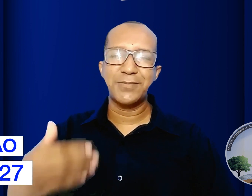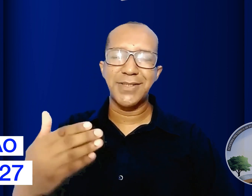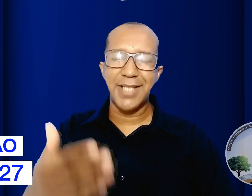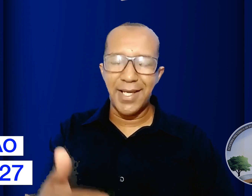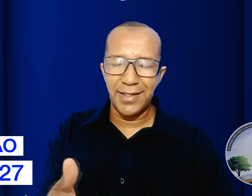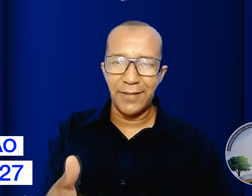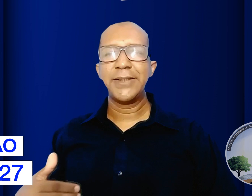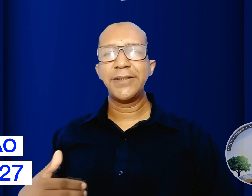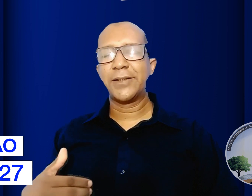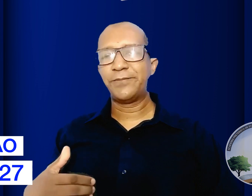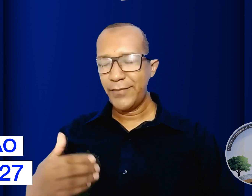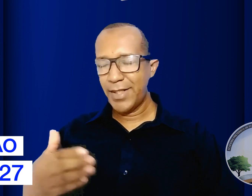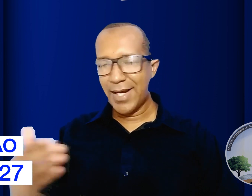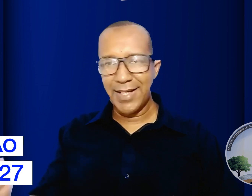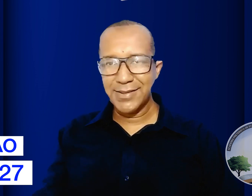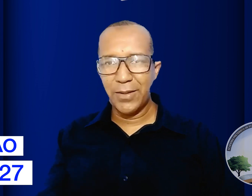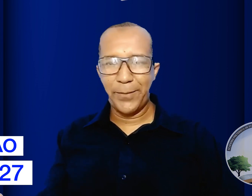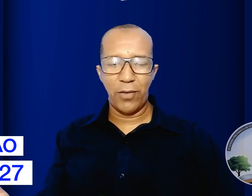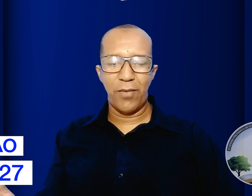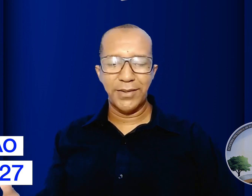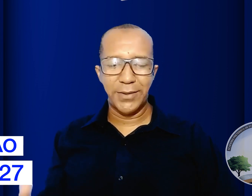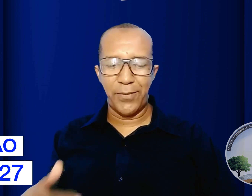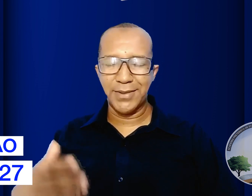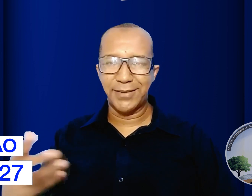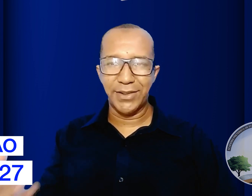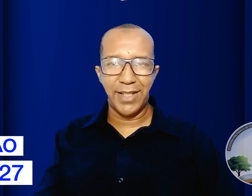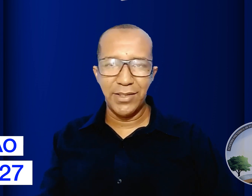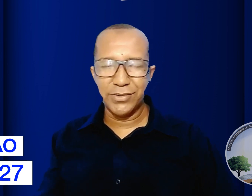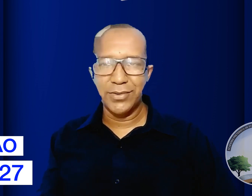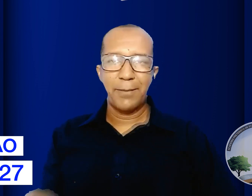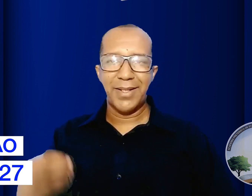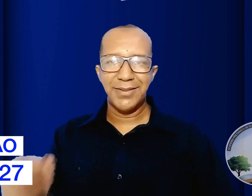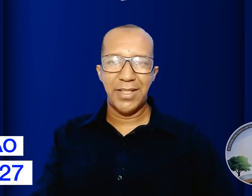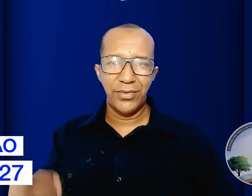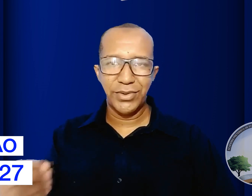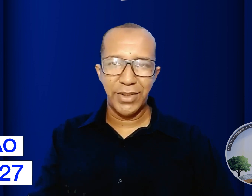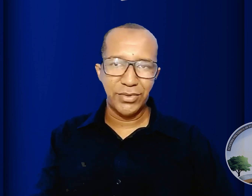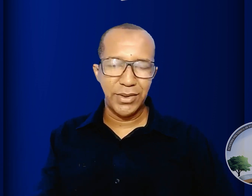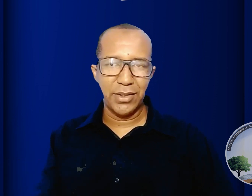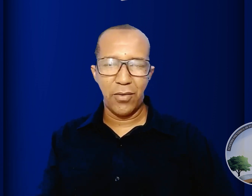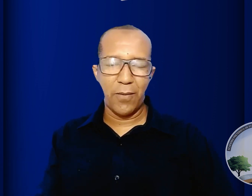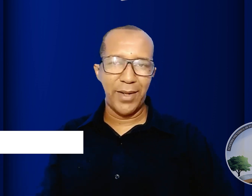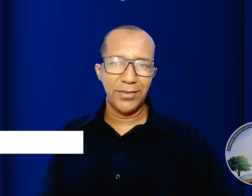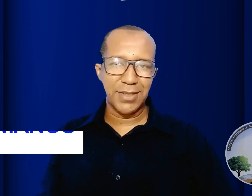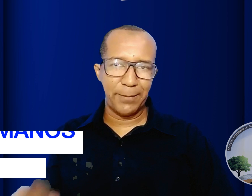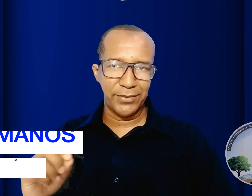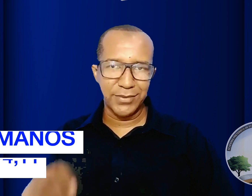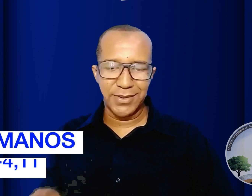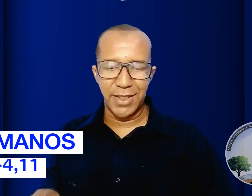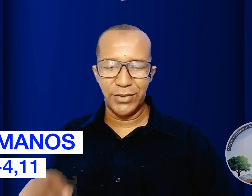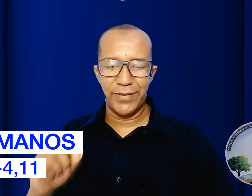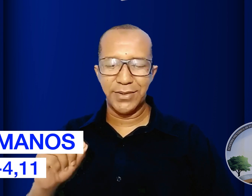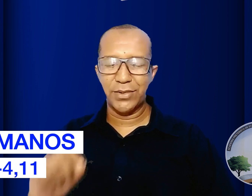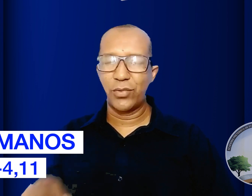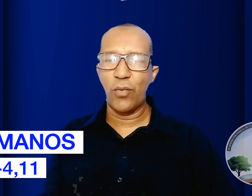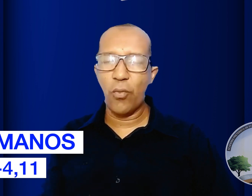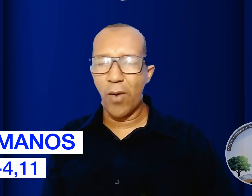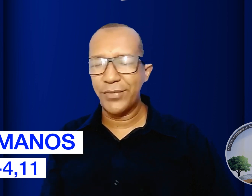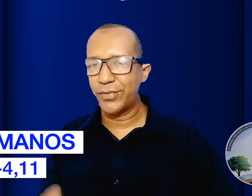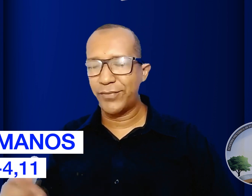me seguem então a razão pela qual a possa testar isso baseado nos textos de Romanos capítulo 6 no versículo 1 ao 4 no